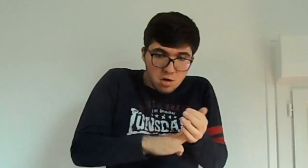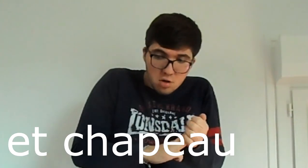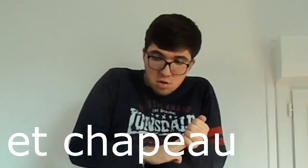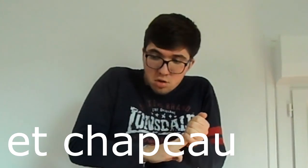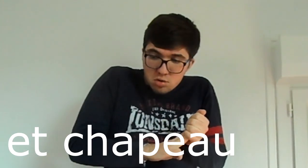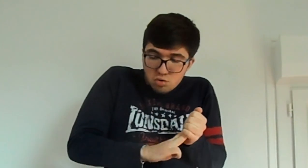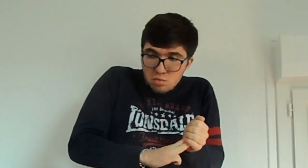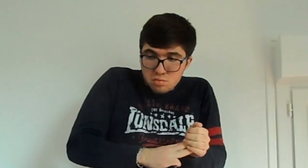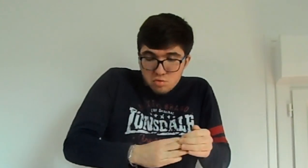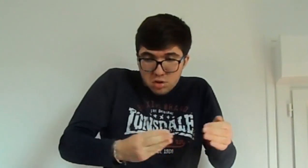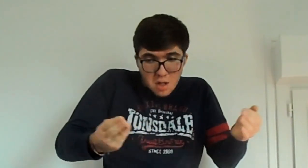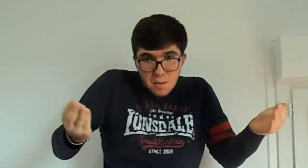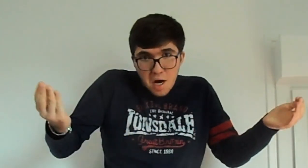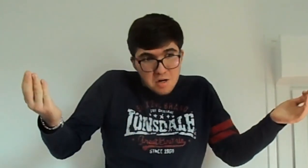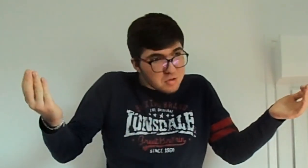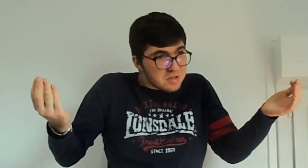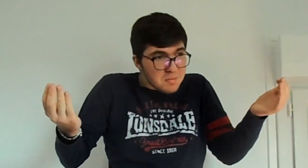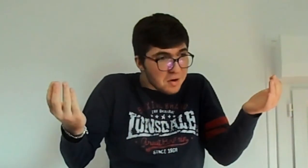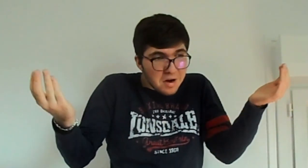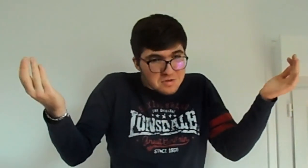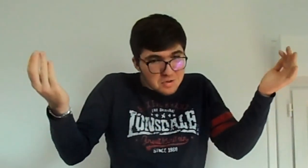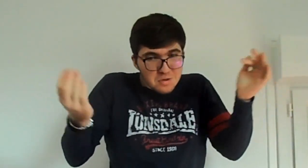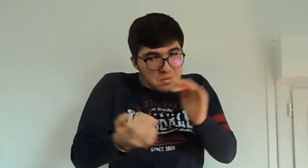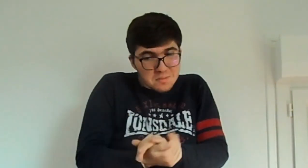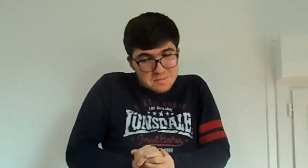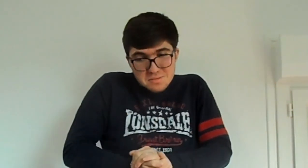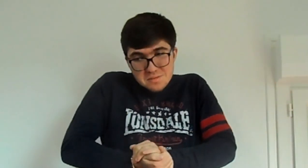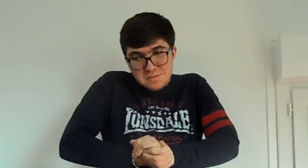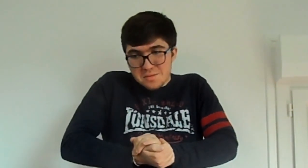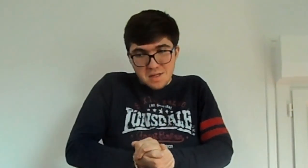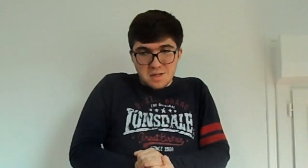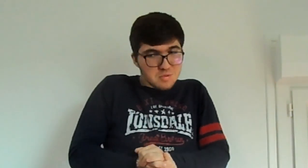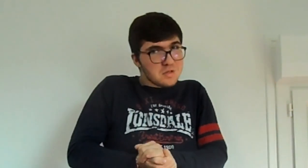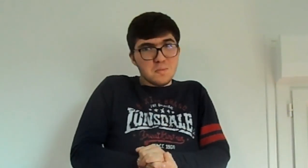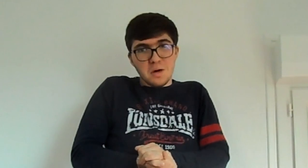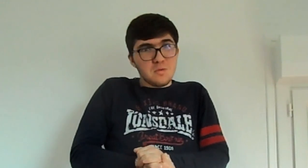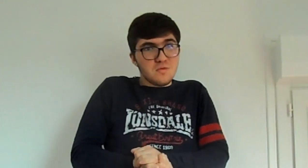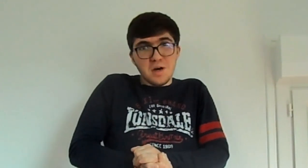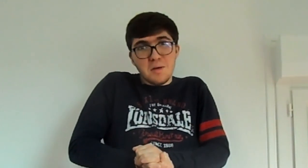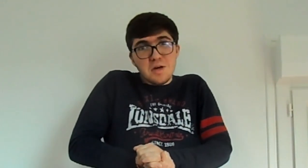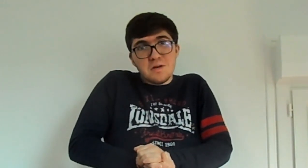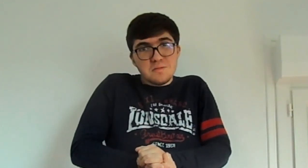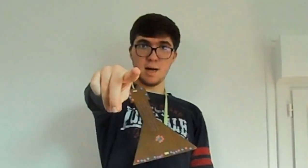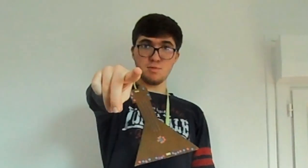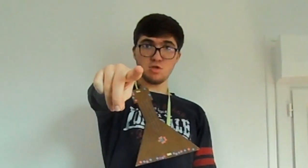je sais pas, je sais pas, je sais pas. On verra bien. À plus.